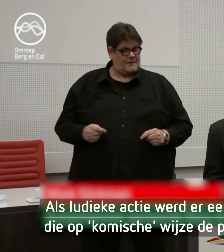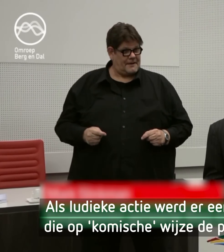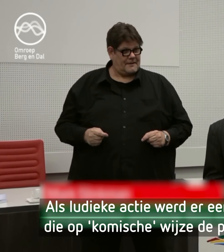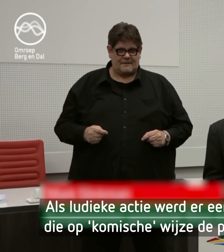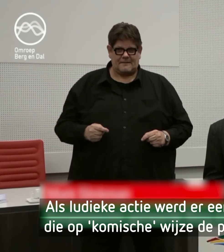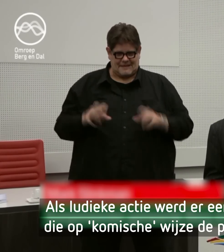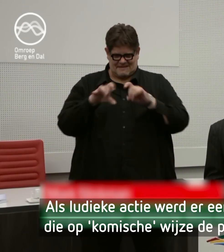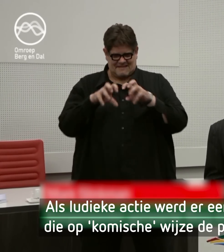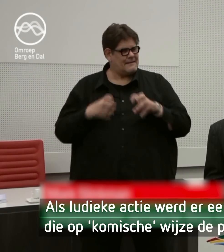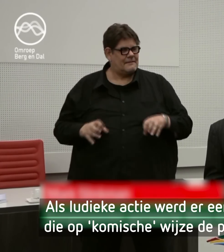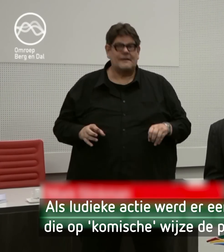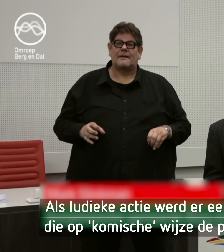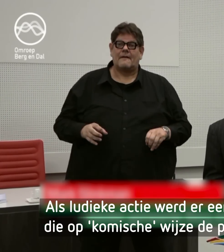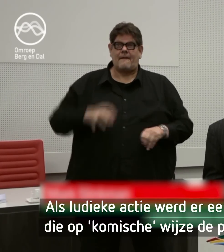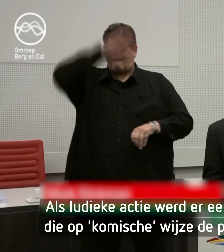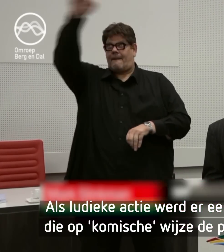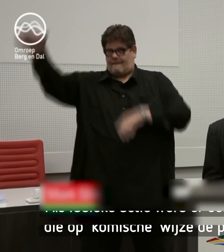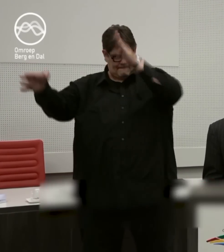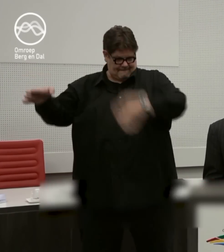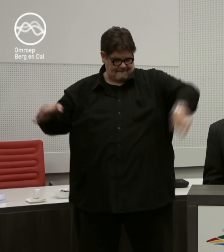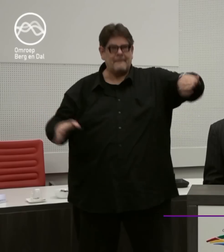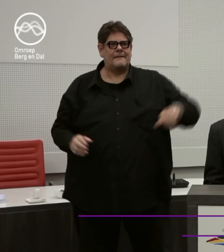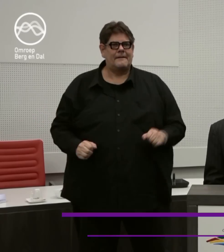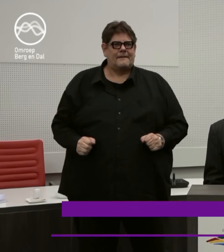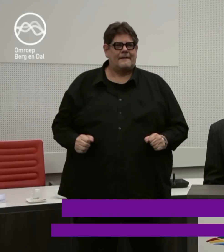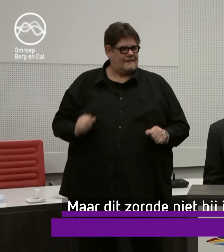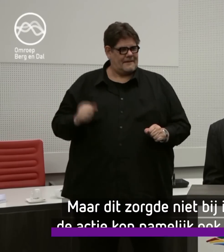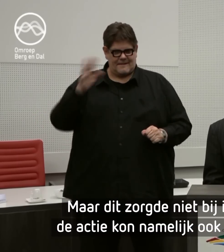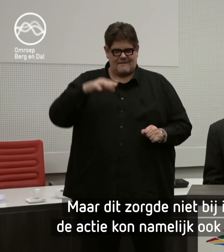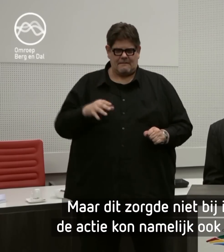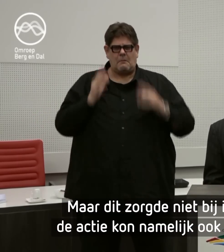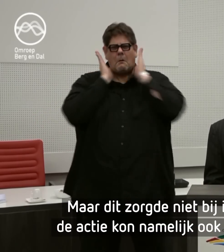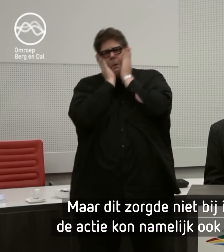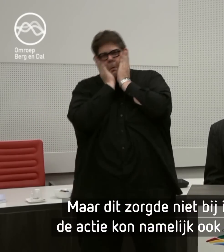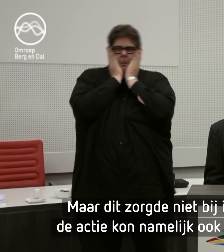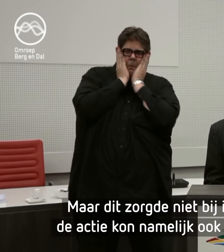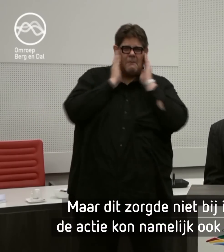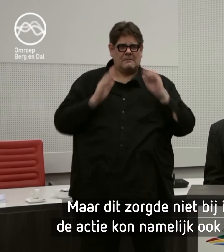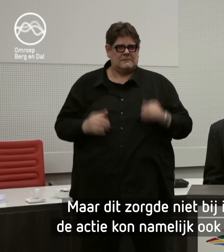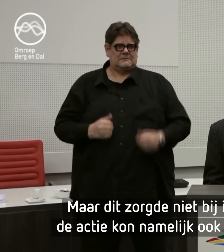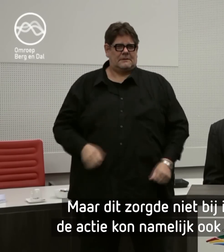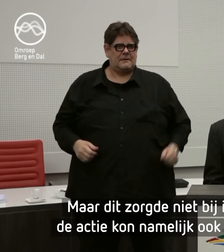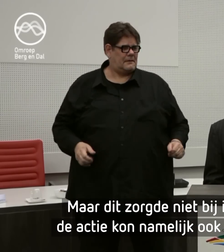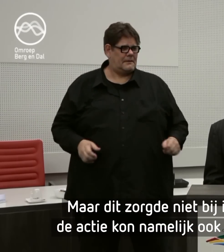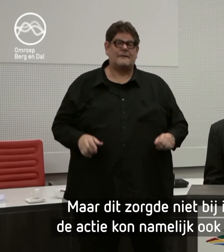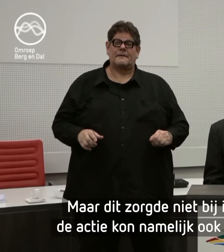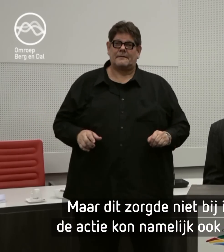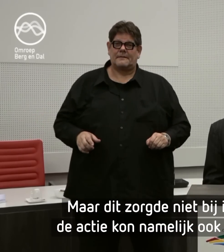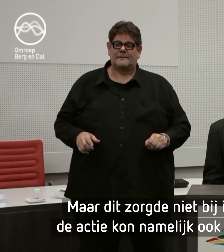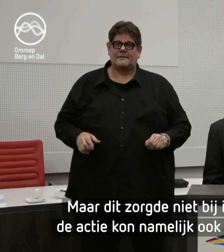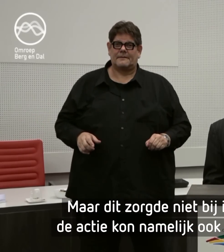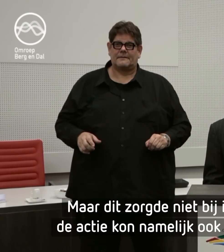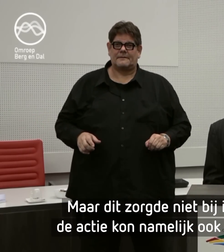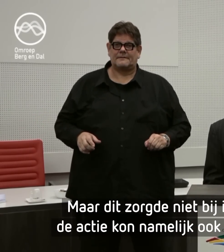en coronabestendig carnaval in Bergendal. We hebben allemaal maandenlang binnengezeten vanwege de lockdown en we zijn wel weer toe